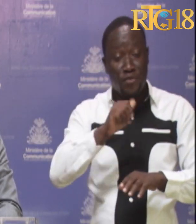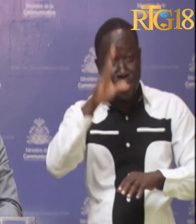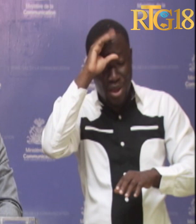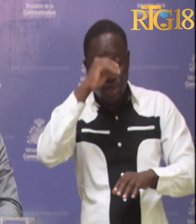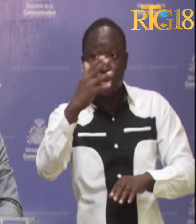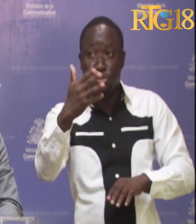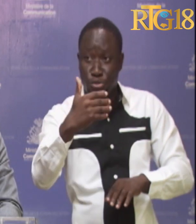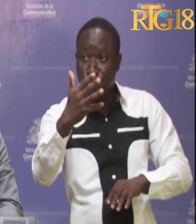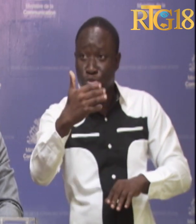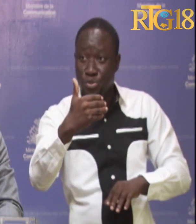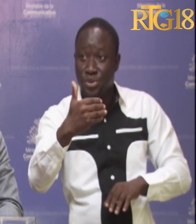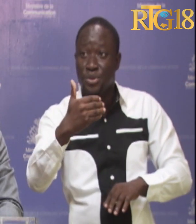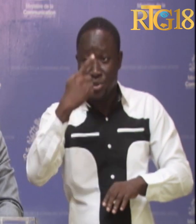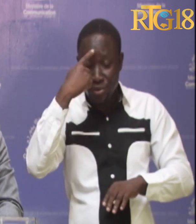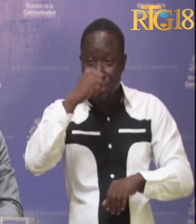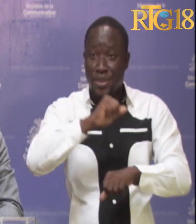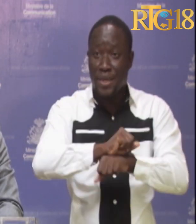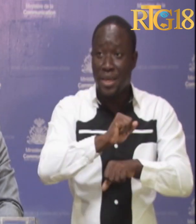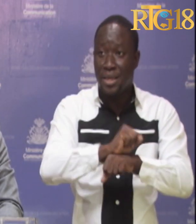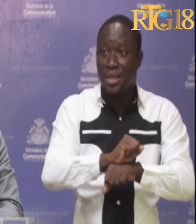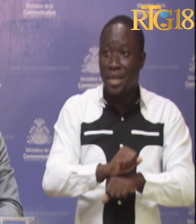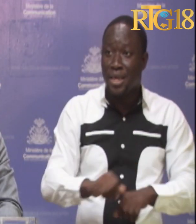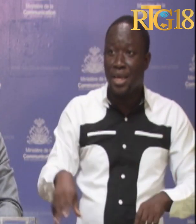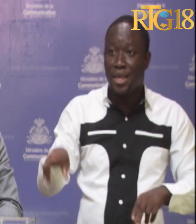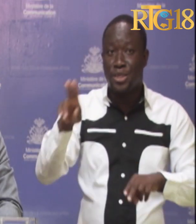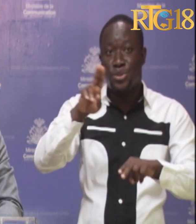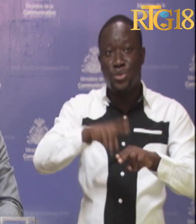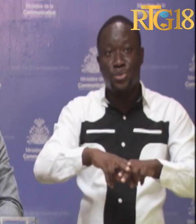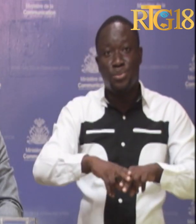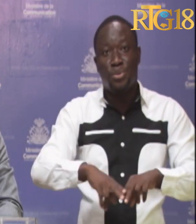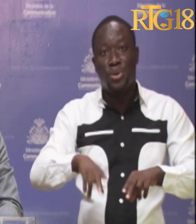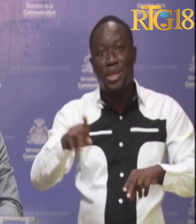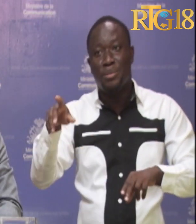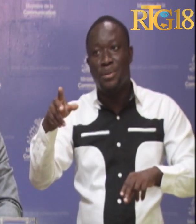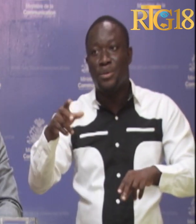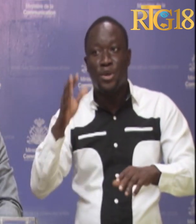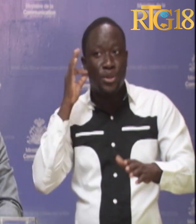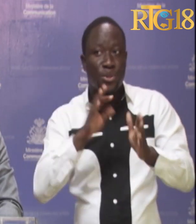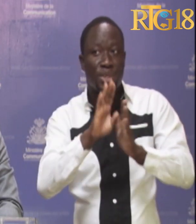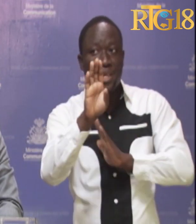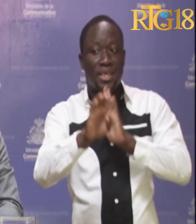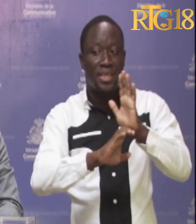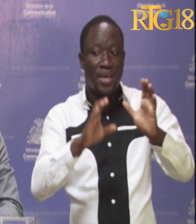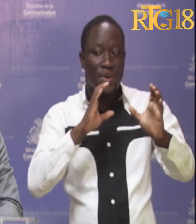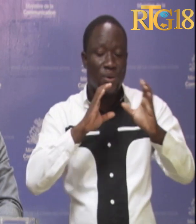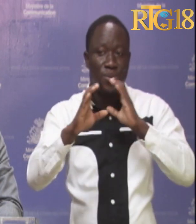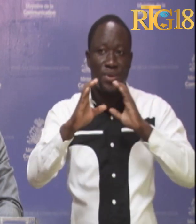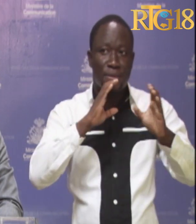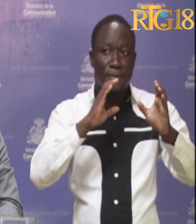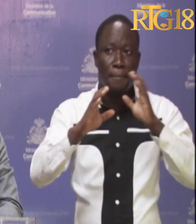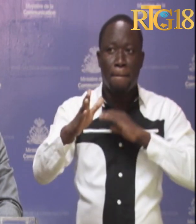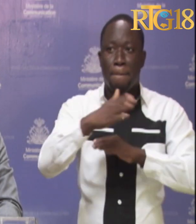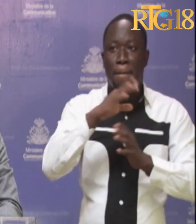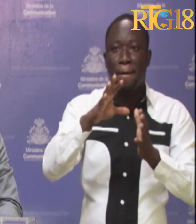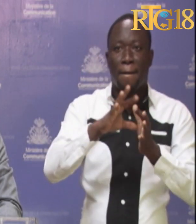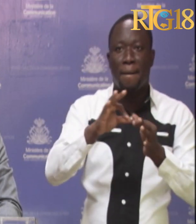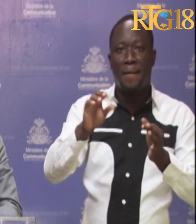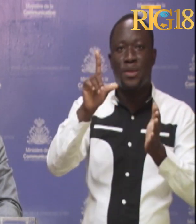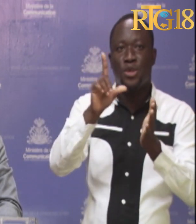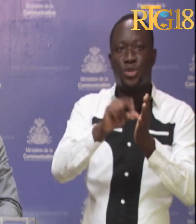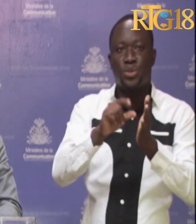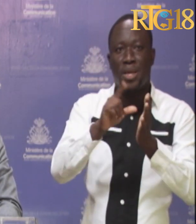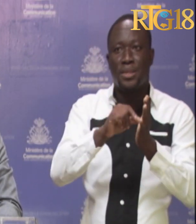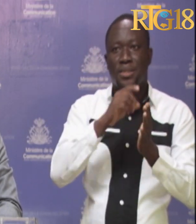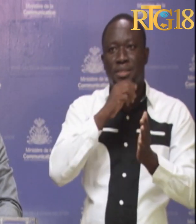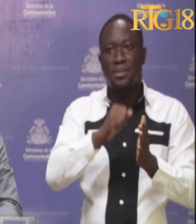secteur, ceux en ma double qualité de secrétaire d'État à la communication et de journaliste en